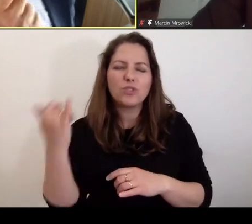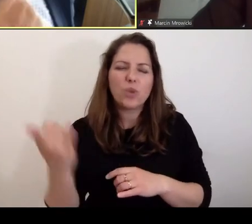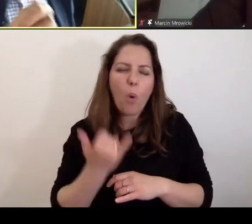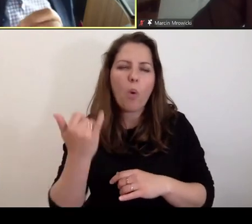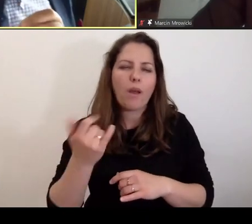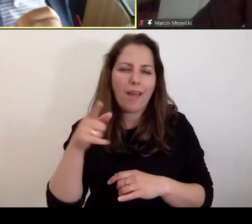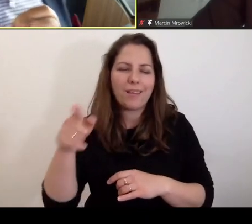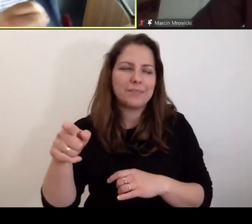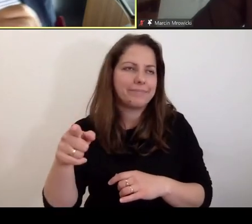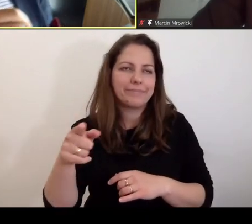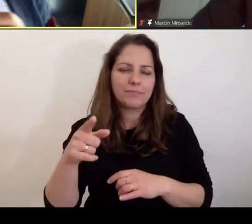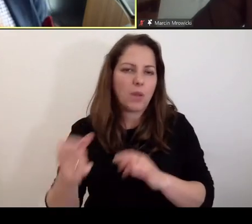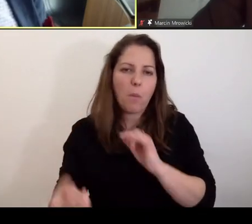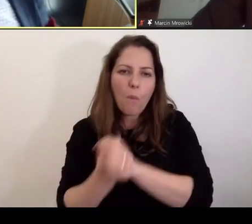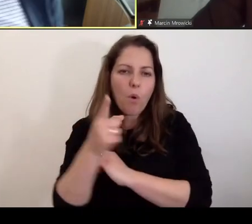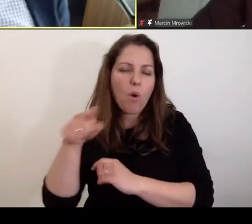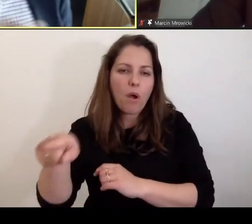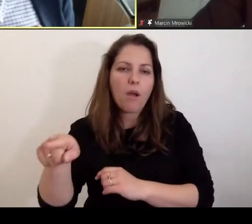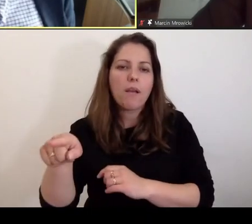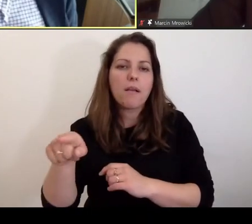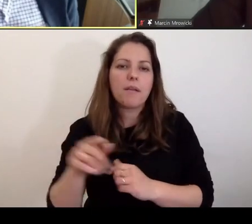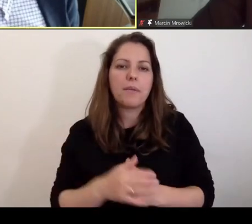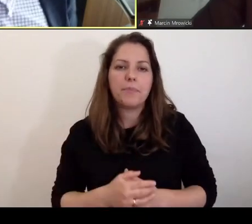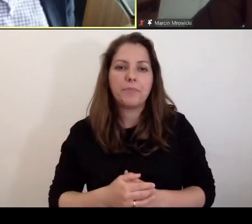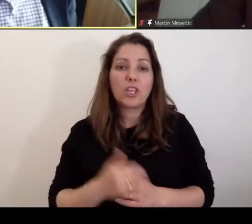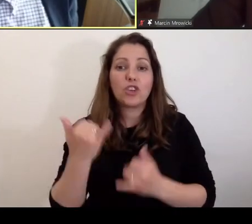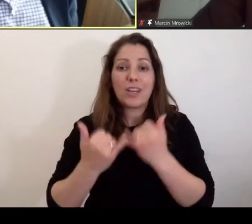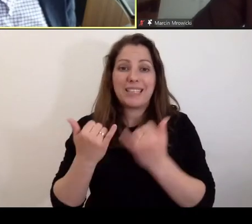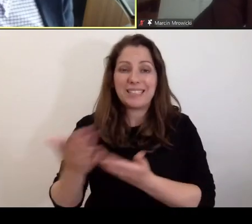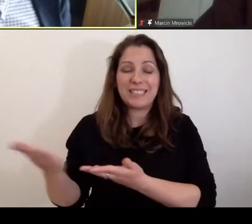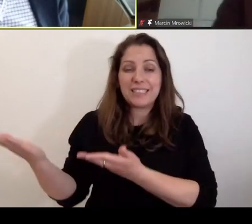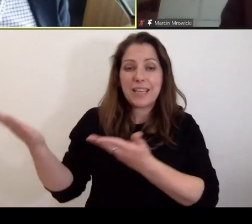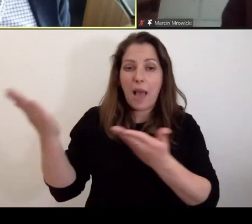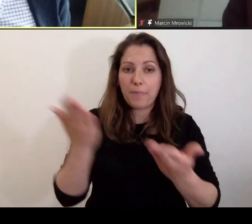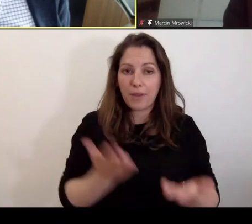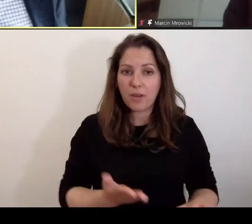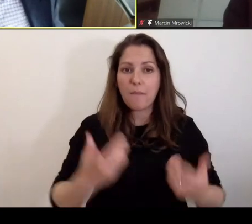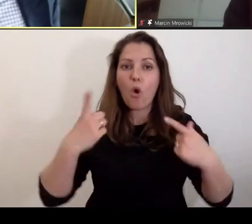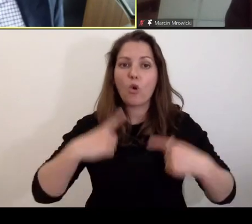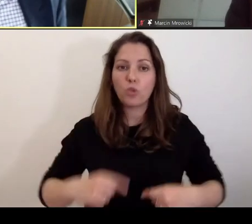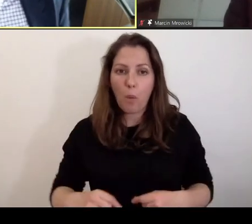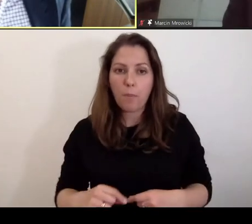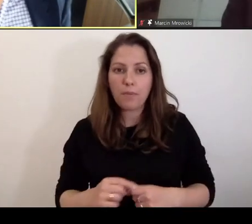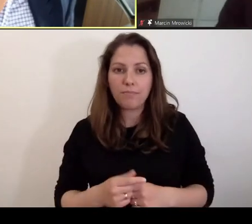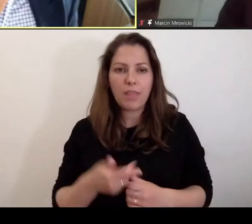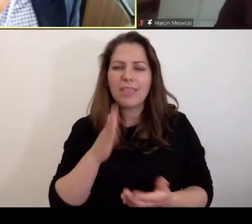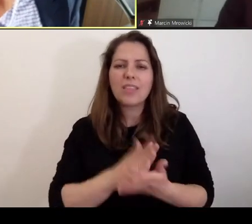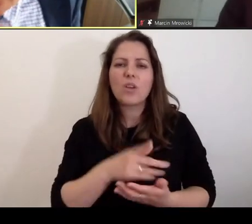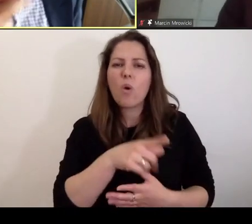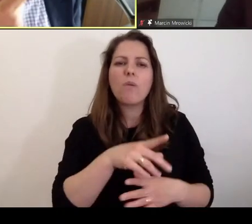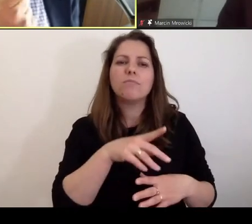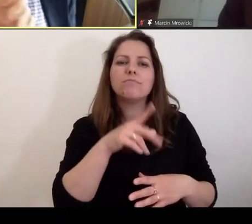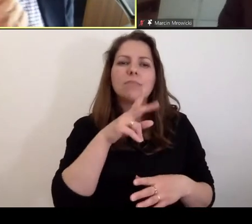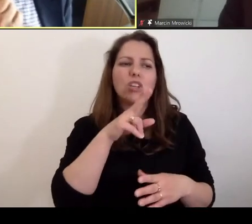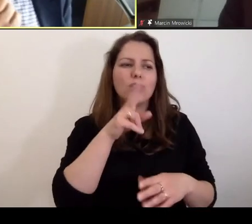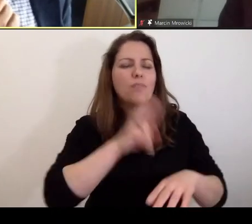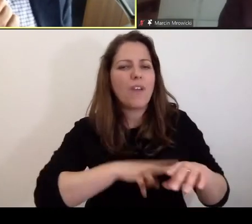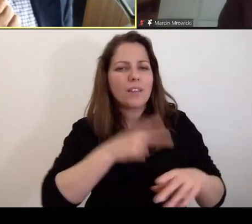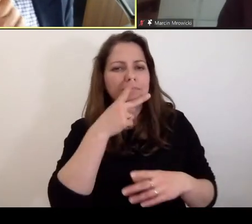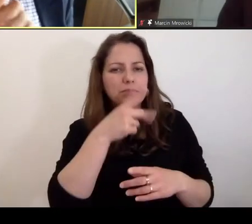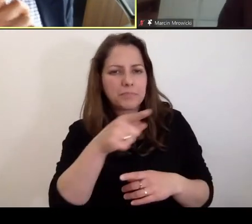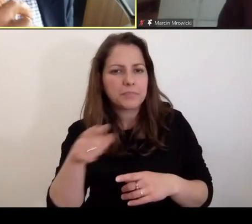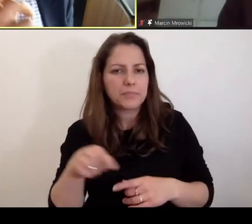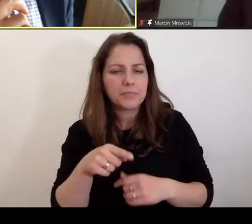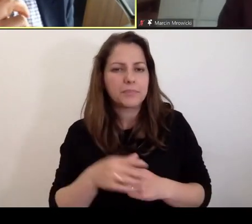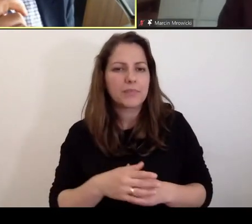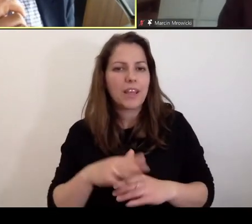pojawia, bo jeżeli my zapraszamy tutaj osoby, i to zresztą nie tylko chodzi o skorzonych, także o świadków, przecież którzy stawiają się